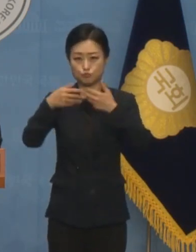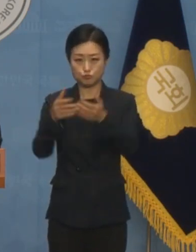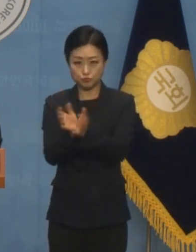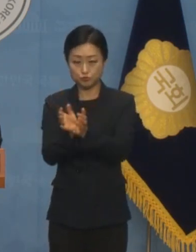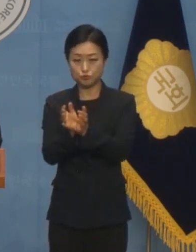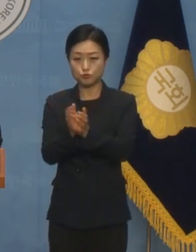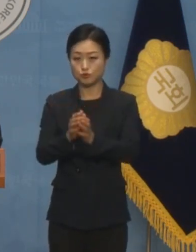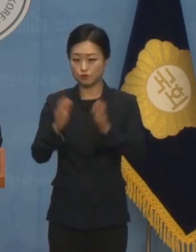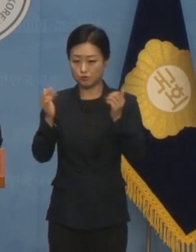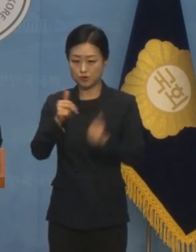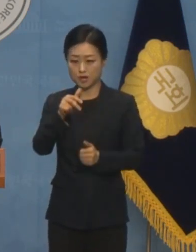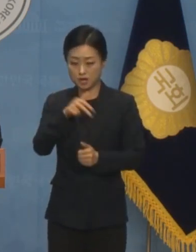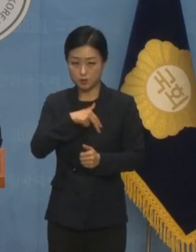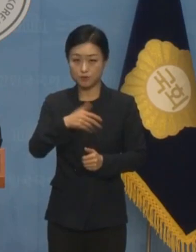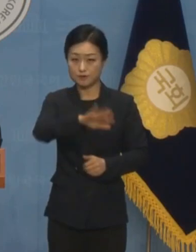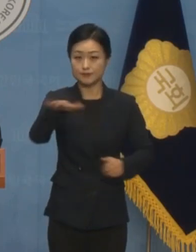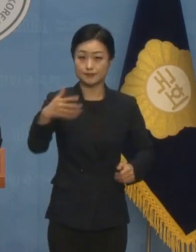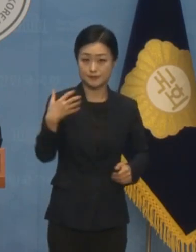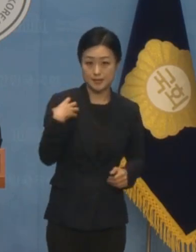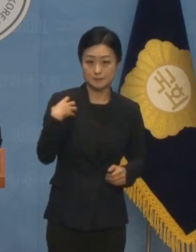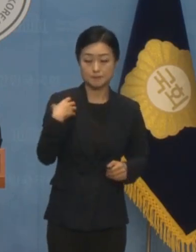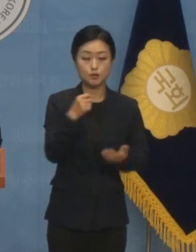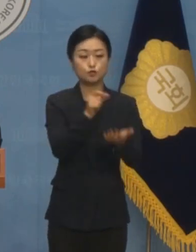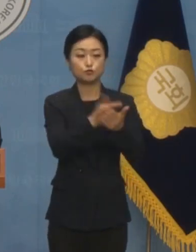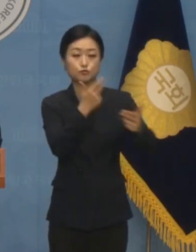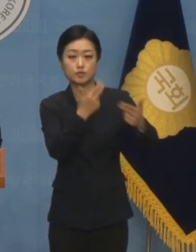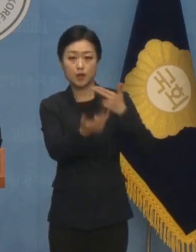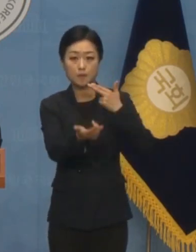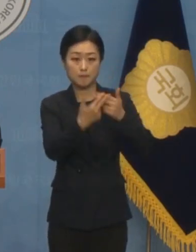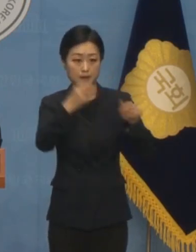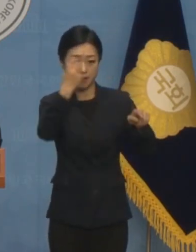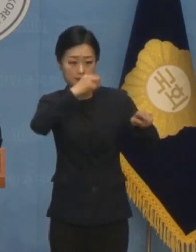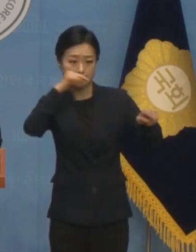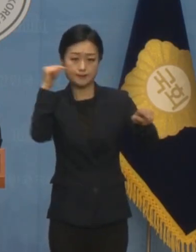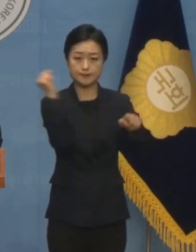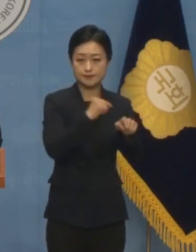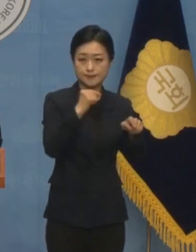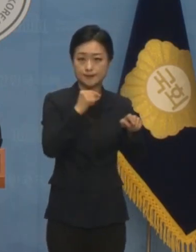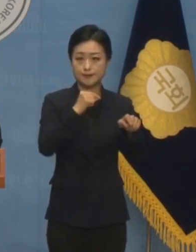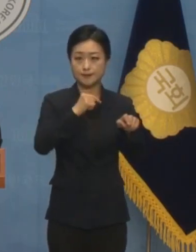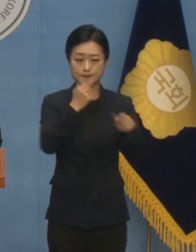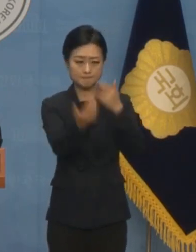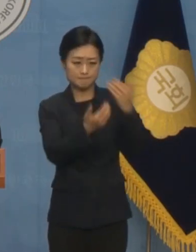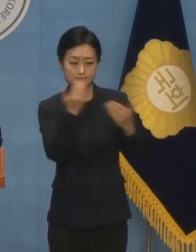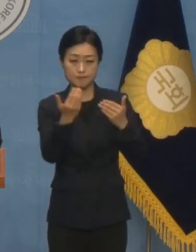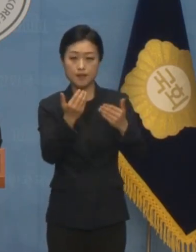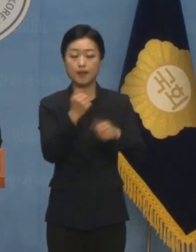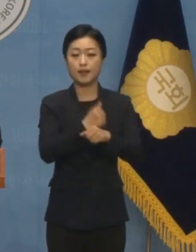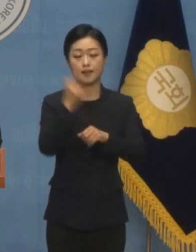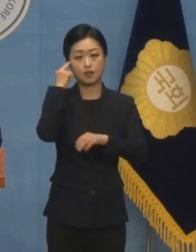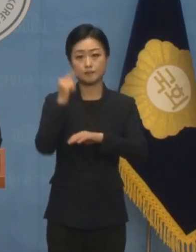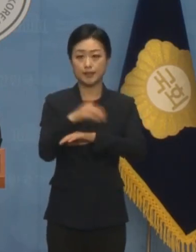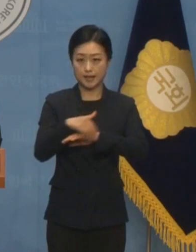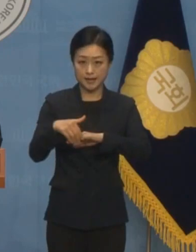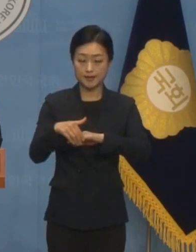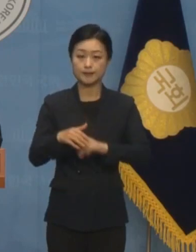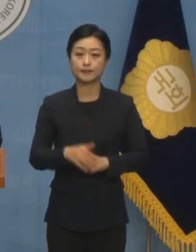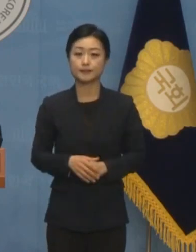축구협회의 대대적인 고강도 혁신 방안을 마련해야 할 것입니다